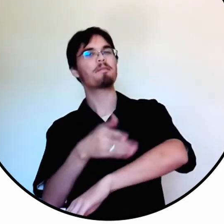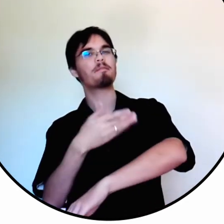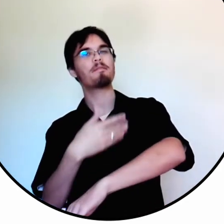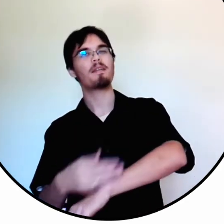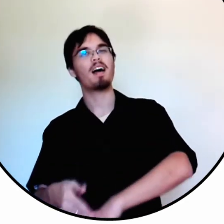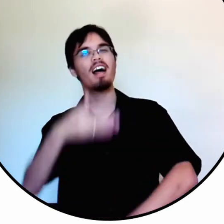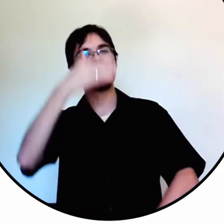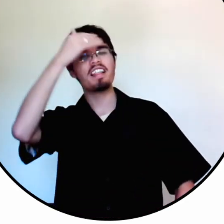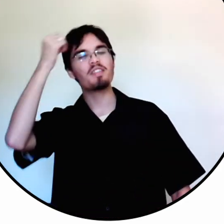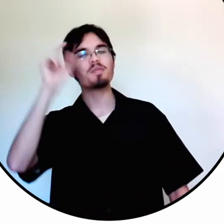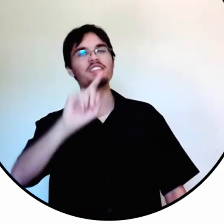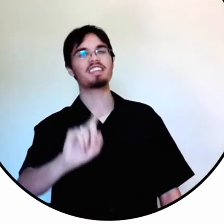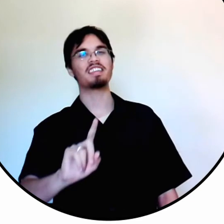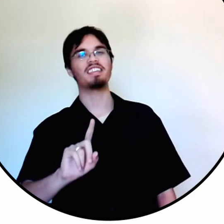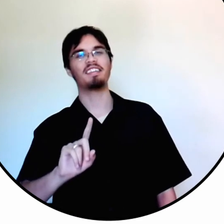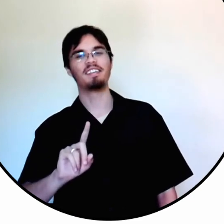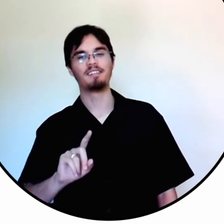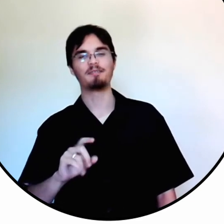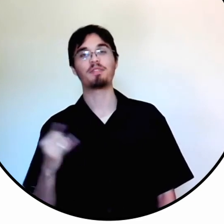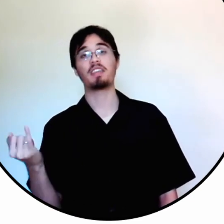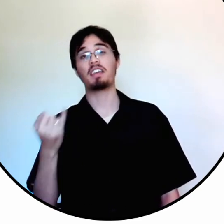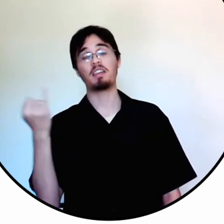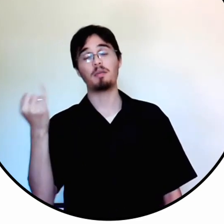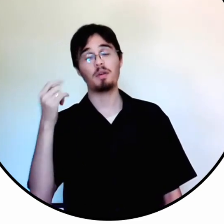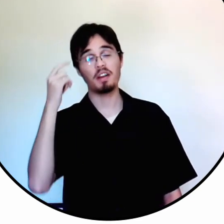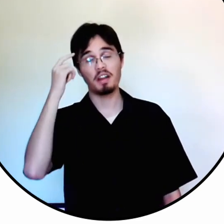É só para ajudar a treinar e não esquecer.